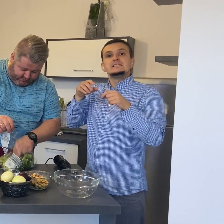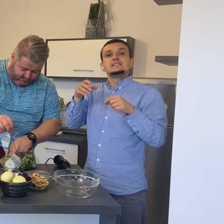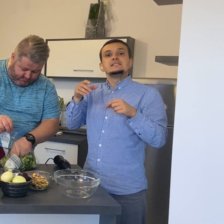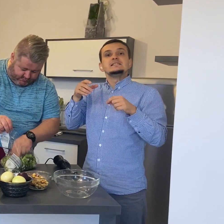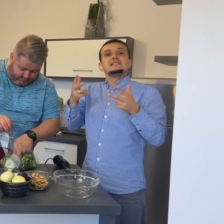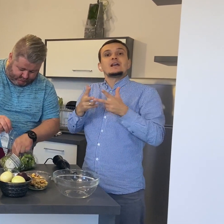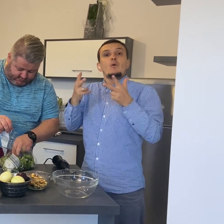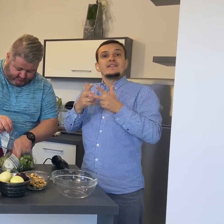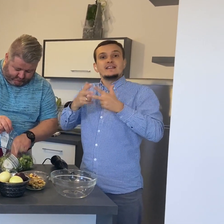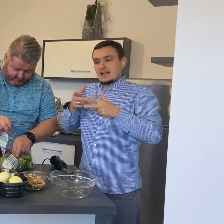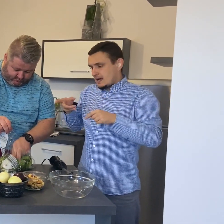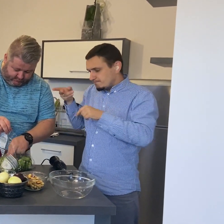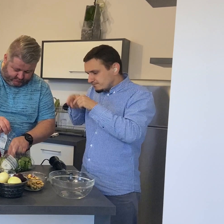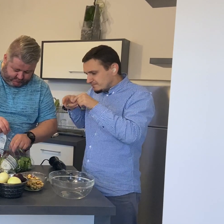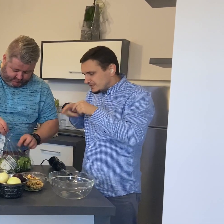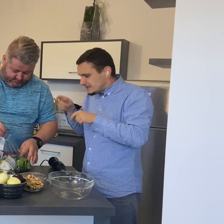Nie wiem, ktoś tu kupił bez rukoli.